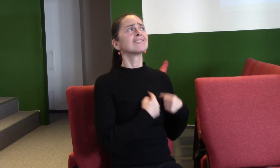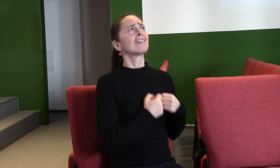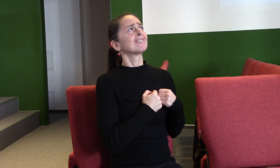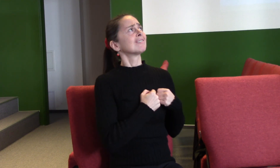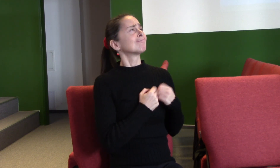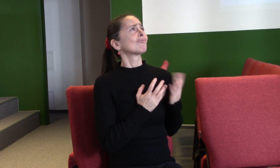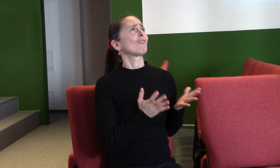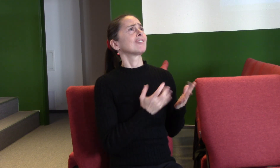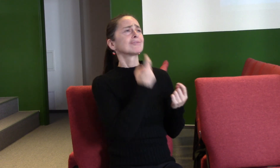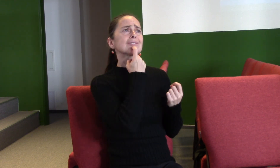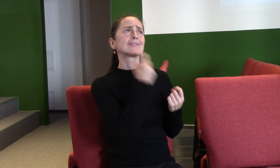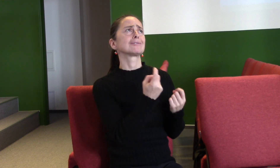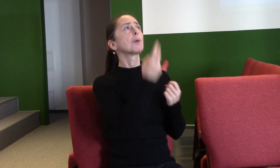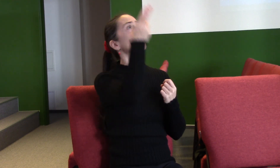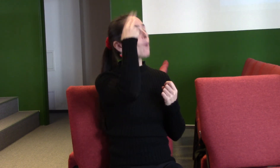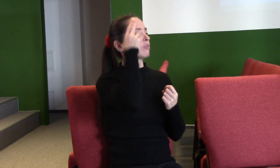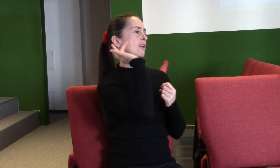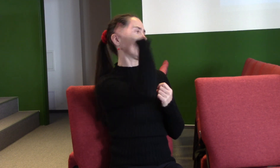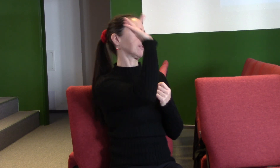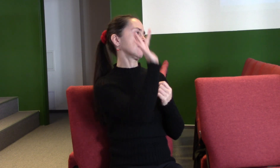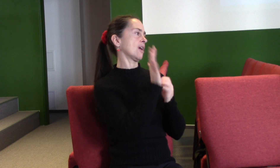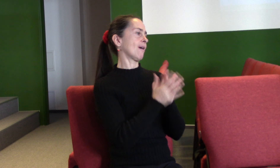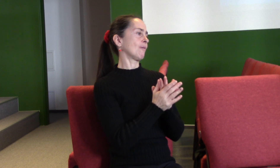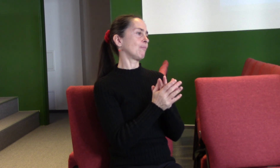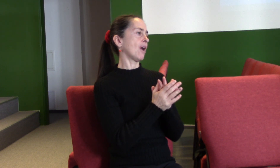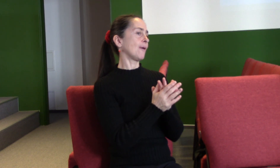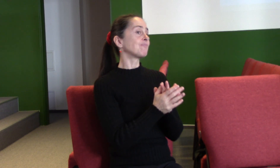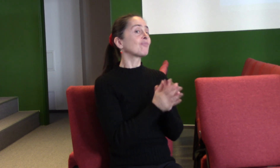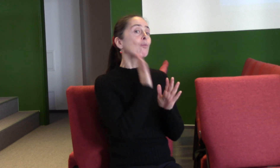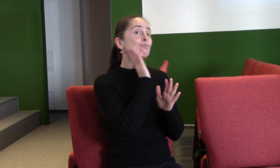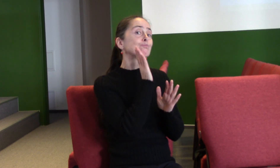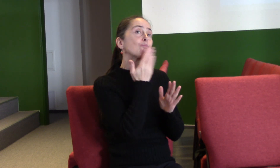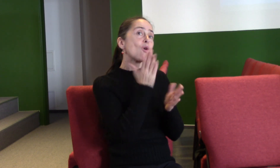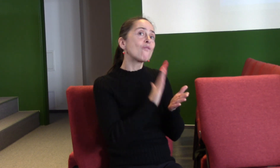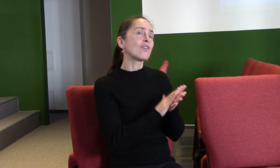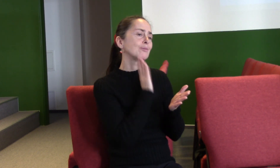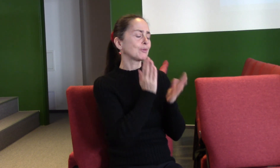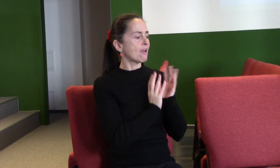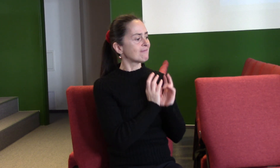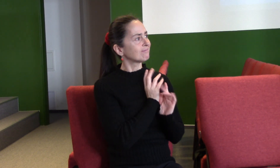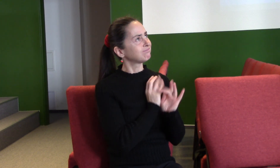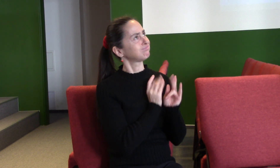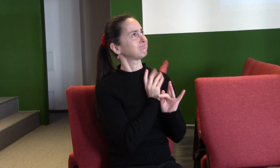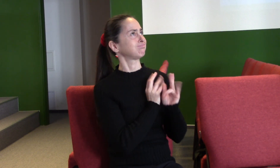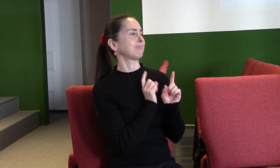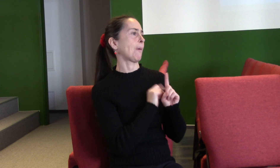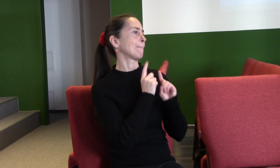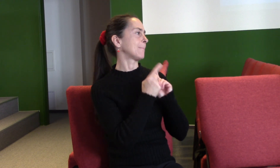jsme prostě hořeli, hořeli pro tebe a aby ten vztah s tebou